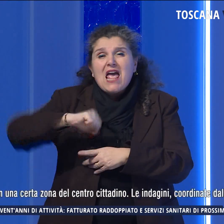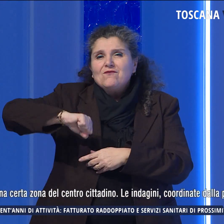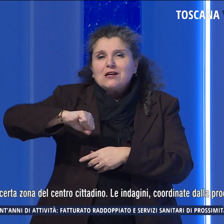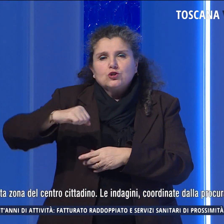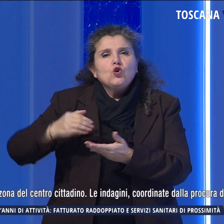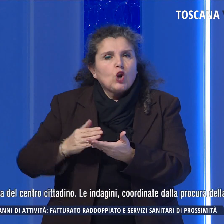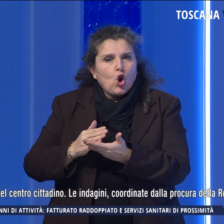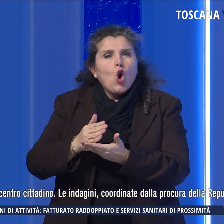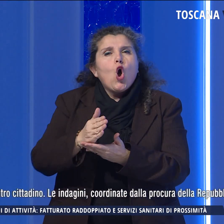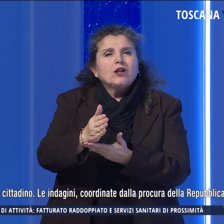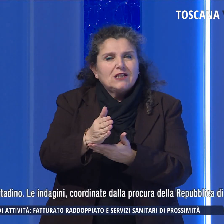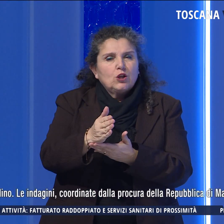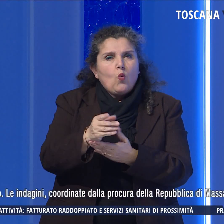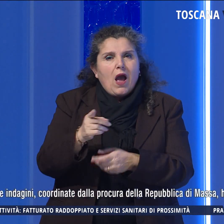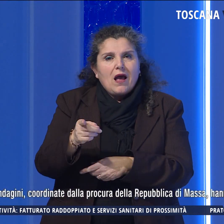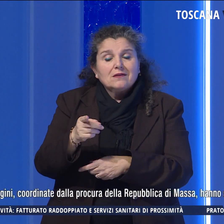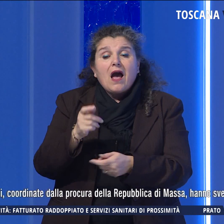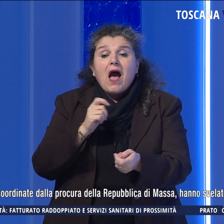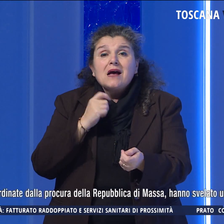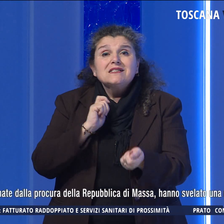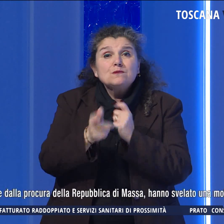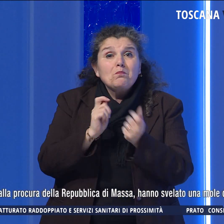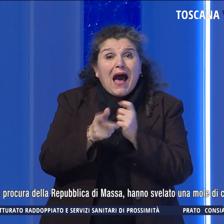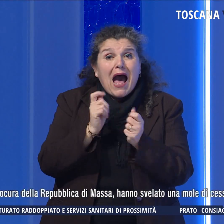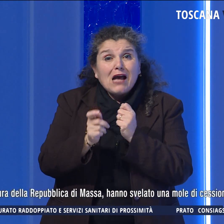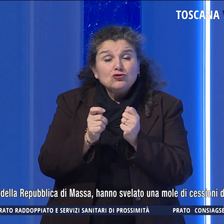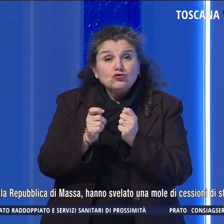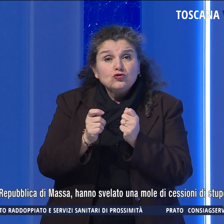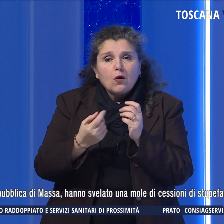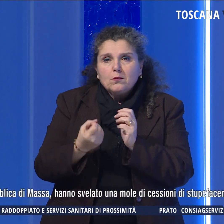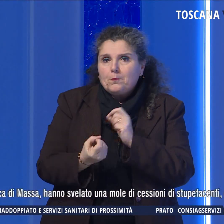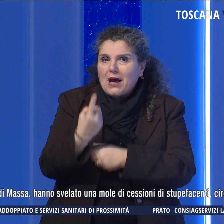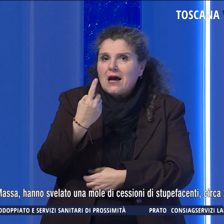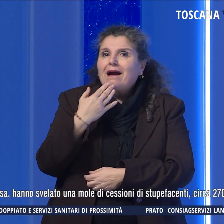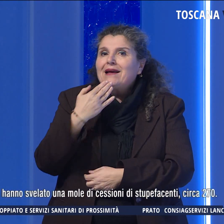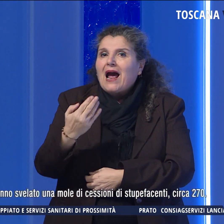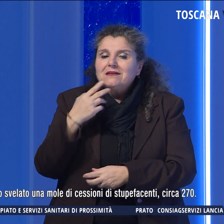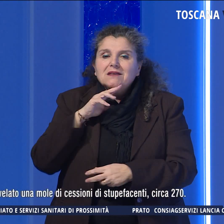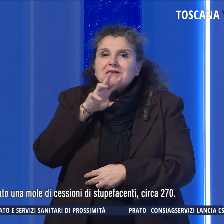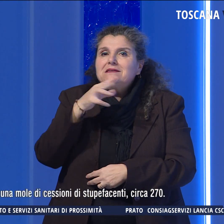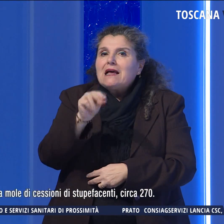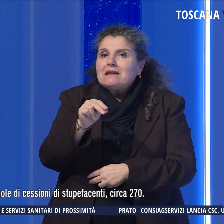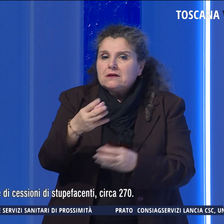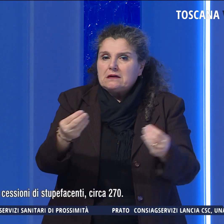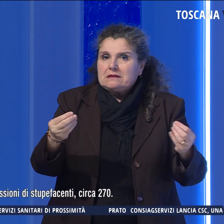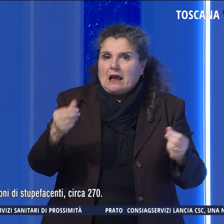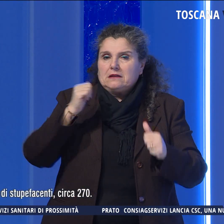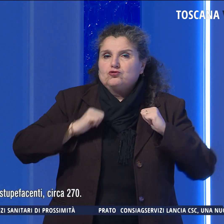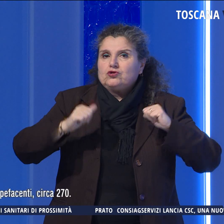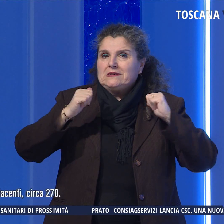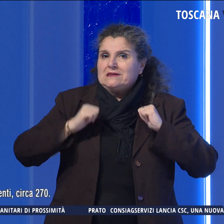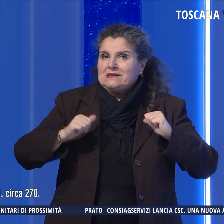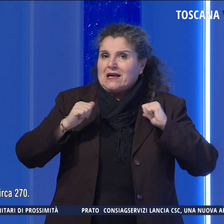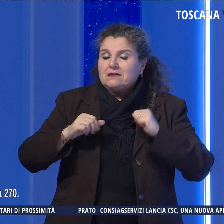continuata. L'attività di spaccio è emersa anche grazie alle segnalazioni di diversi cittadini